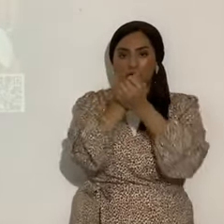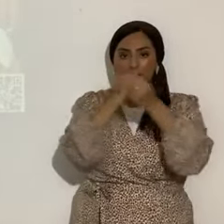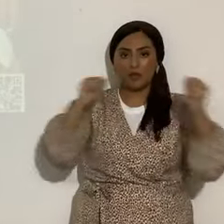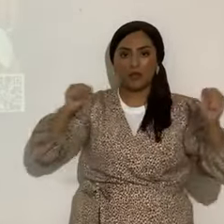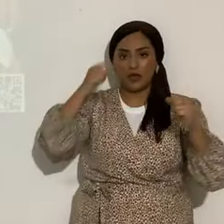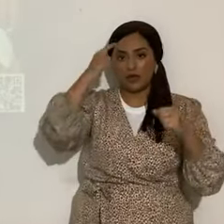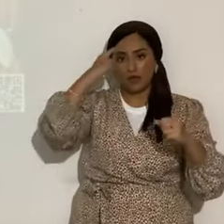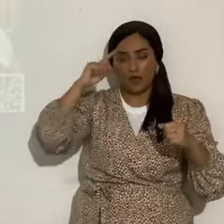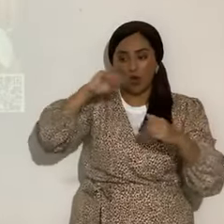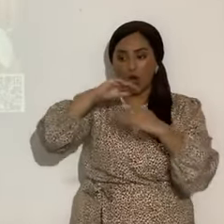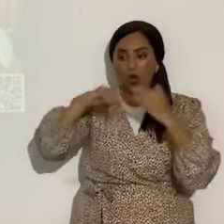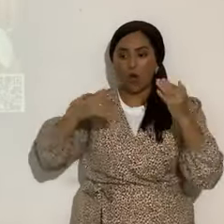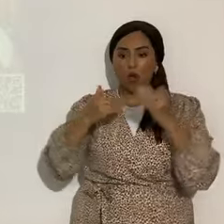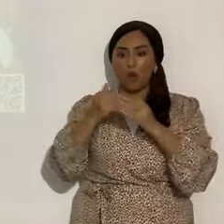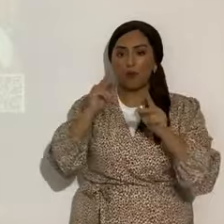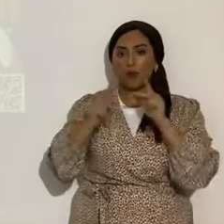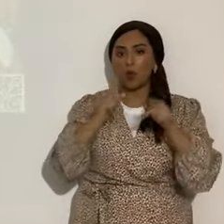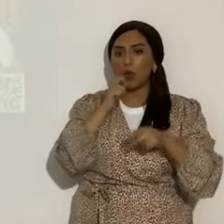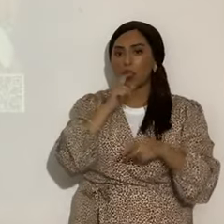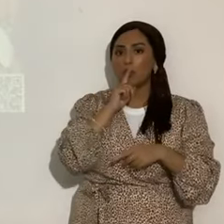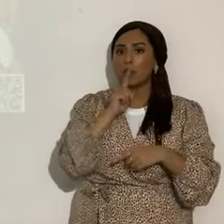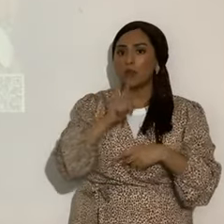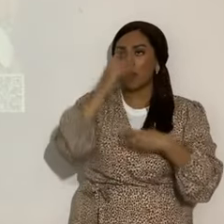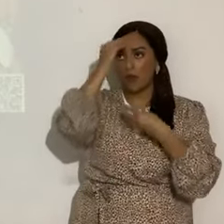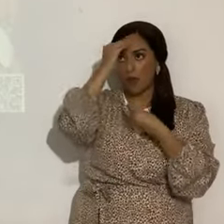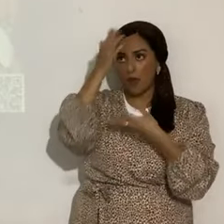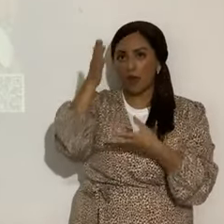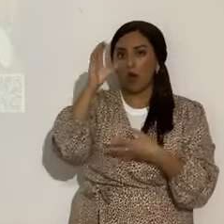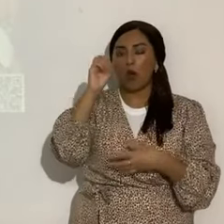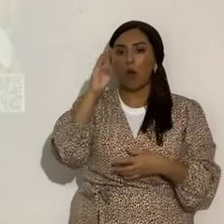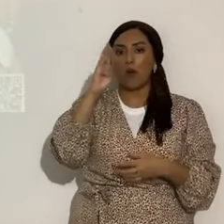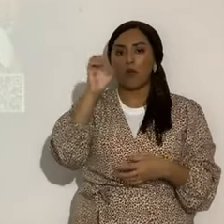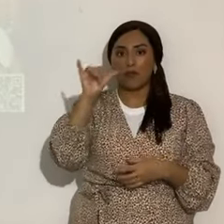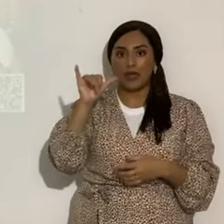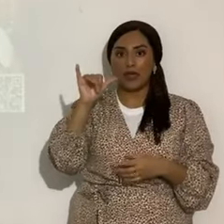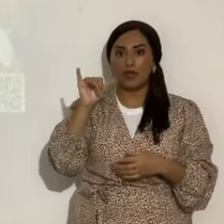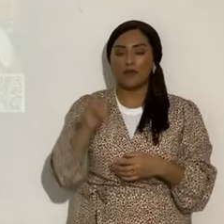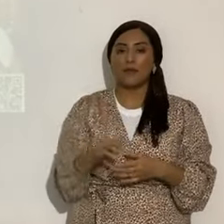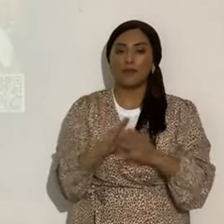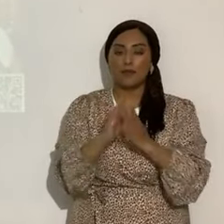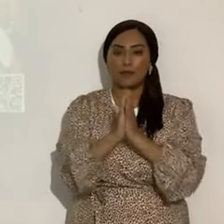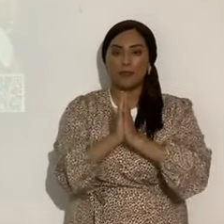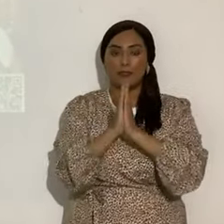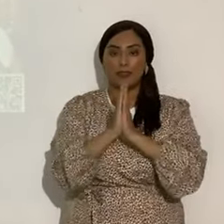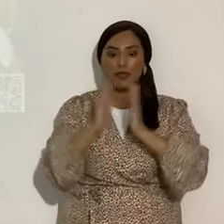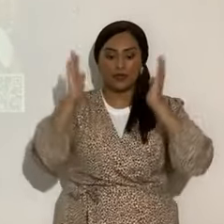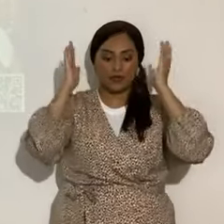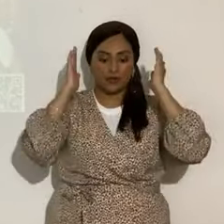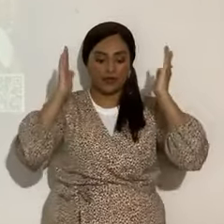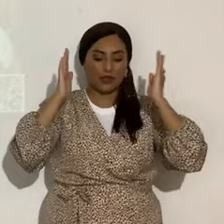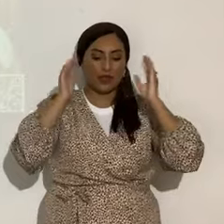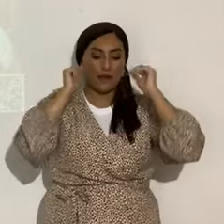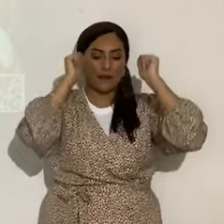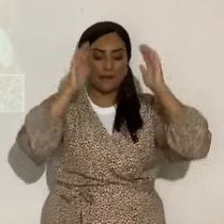de eterna salvación para todos los que le obedecen, hagamos oración, Padre Eterno, te damos todo a Gavá,